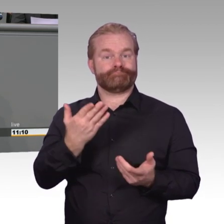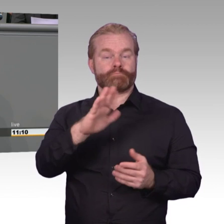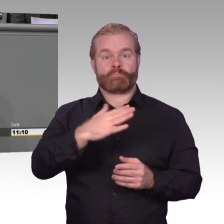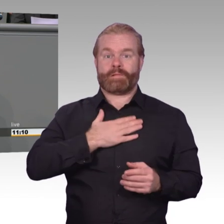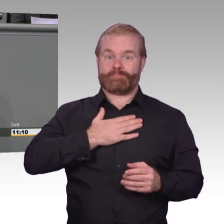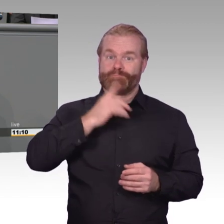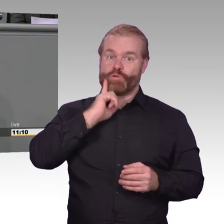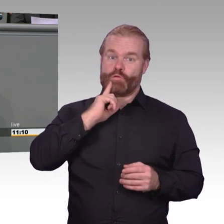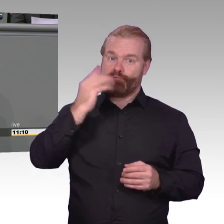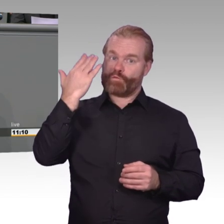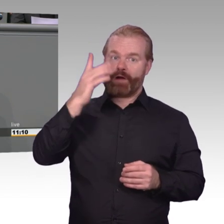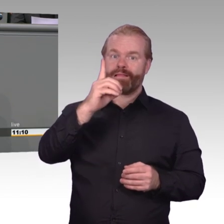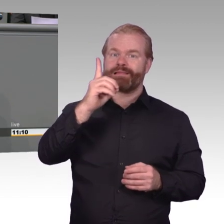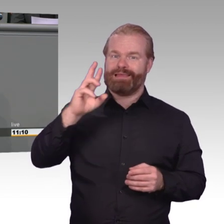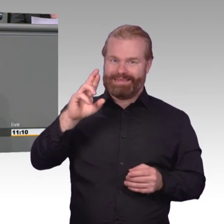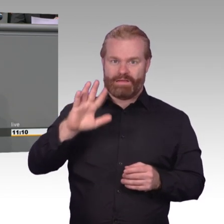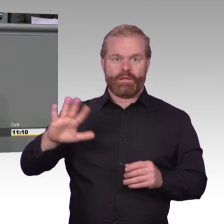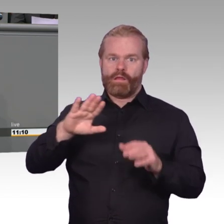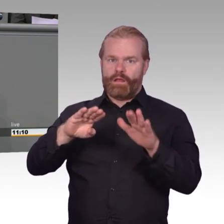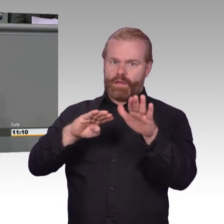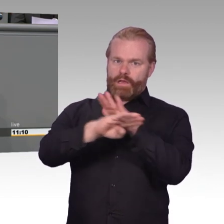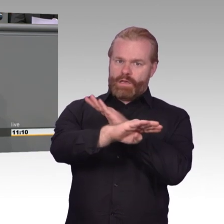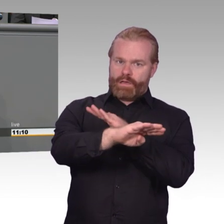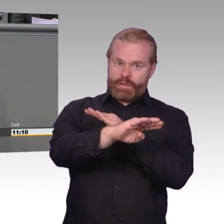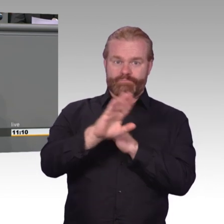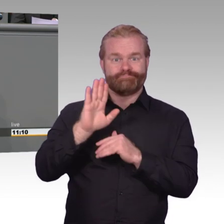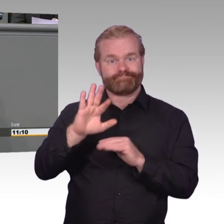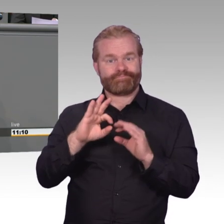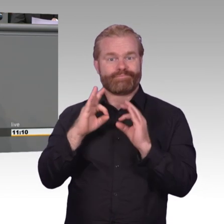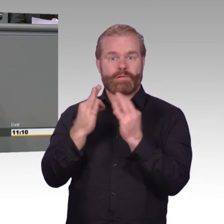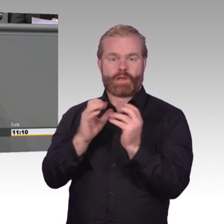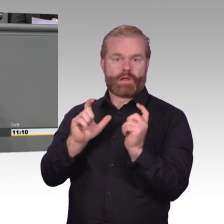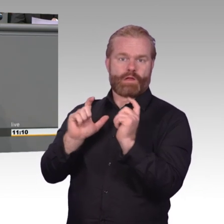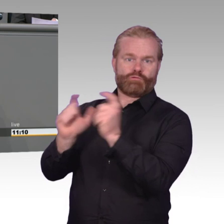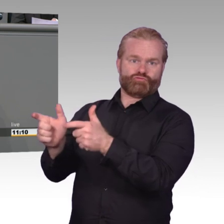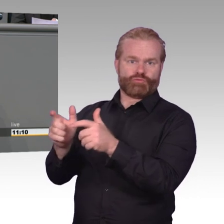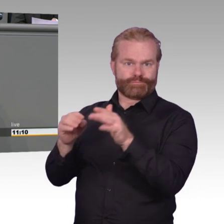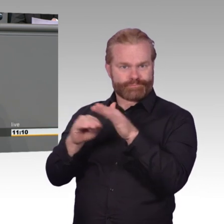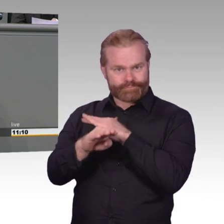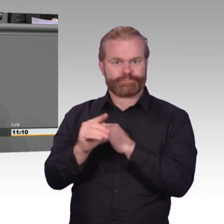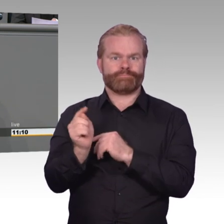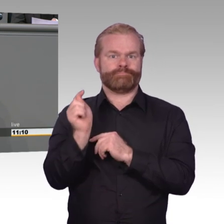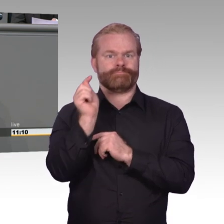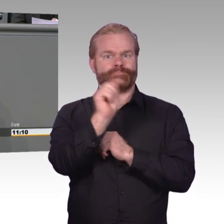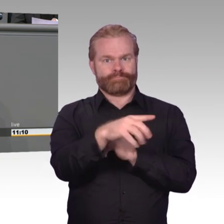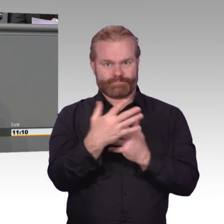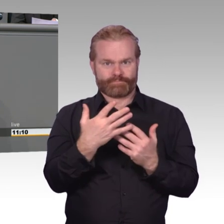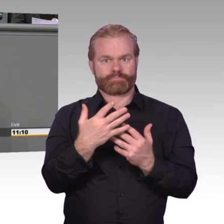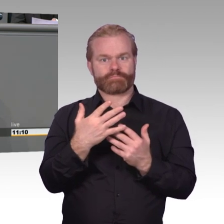Urgroßvater, waren wir uns sicher, dass Sie mithören. Wir mussten in die Waschküche gehen oder in die Küche gehen, den Wasserhahn